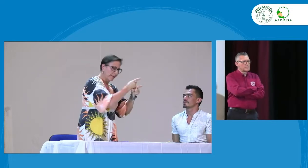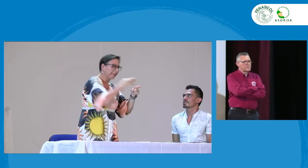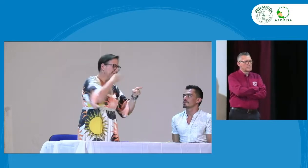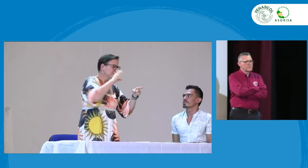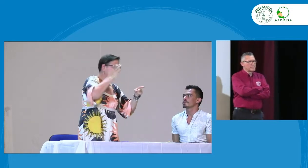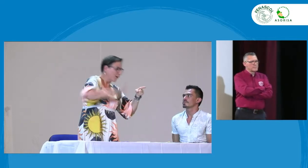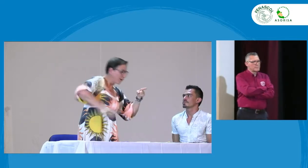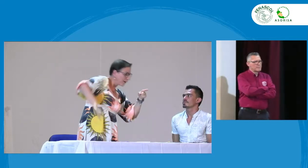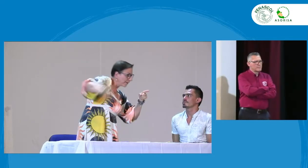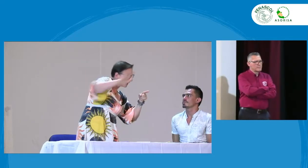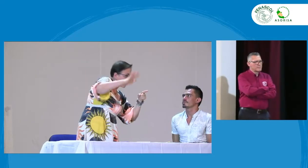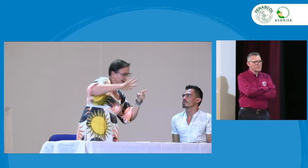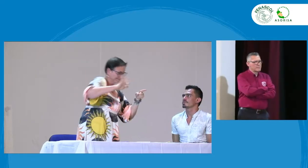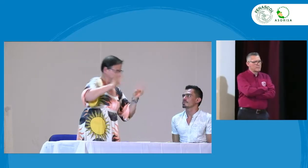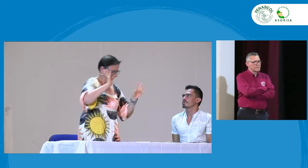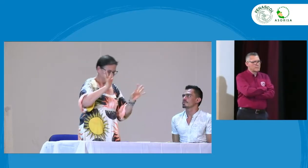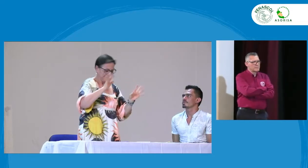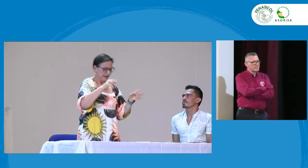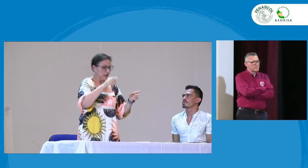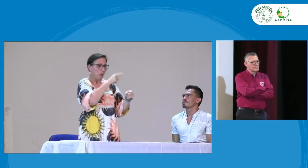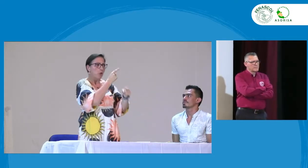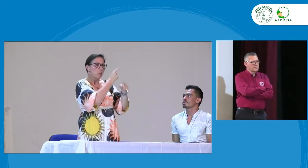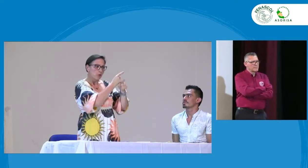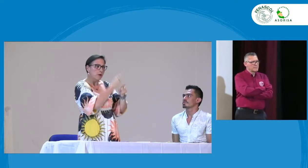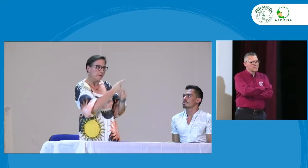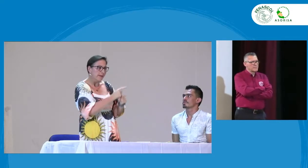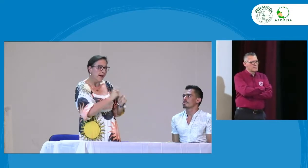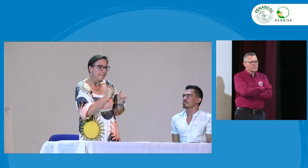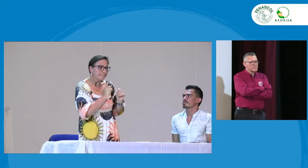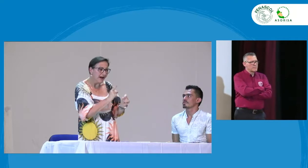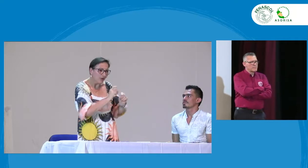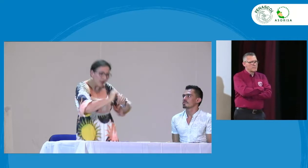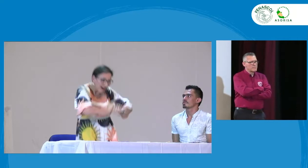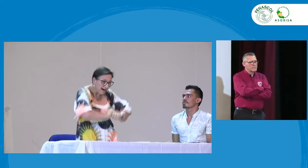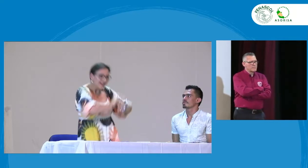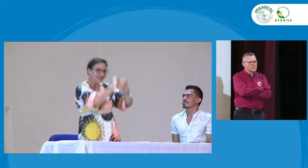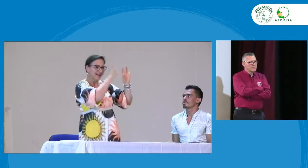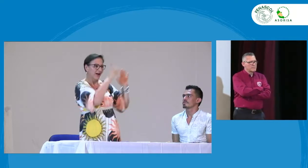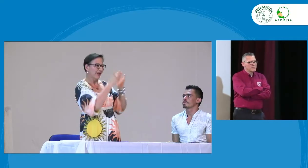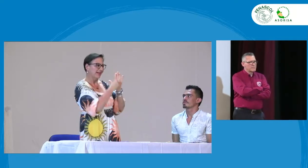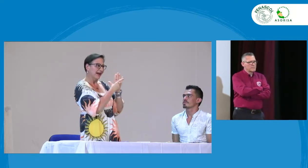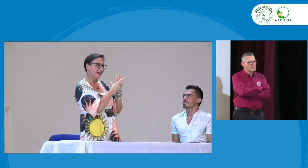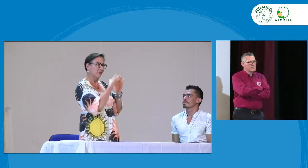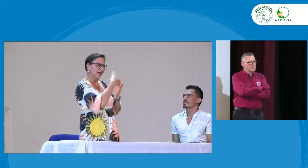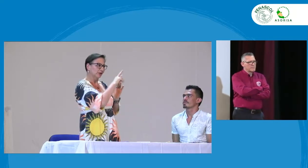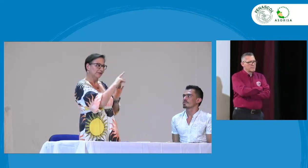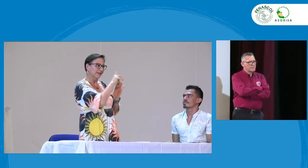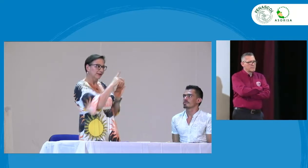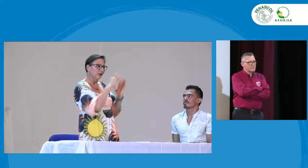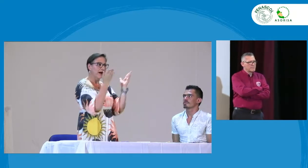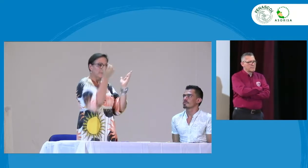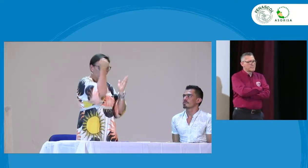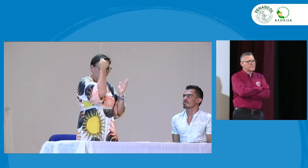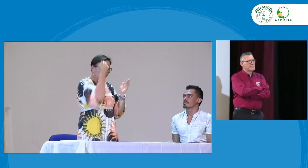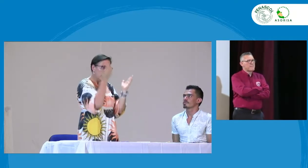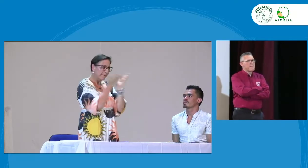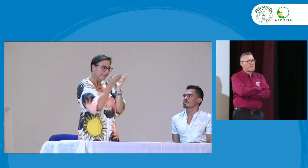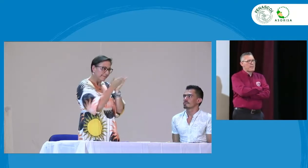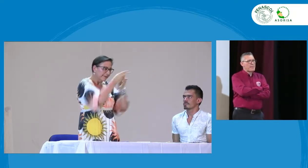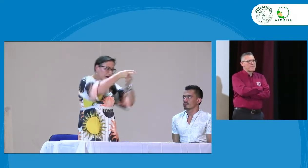están llevando, se están cumpliendo, no sé en el resto del territorio, pero todavía no es claro